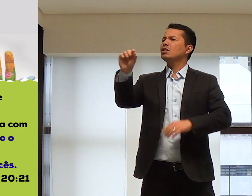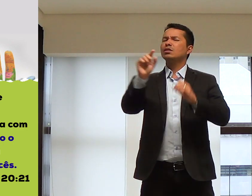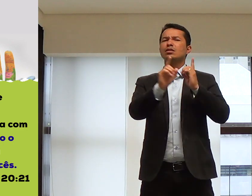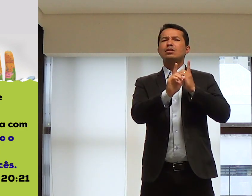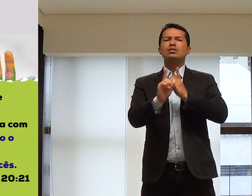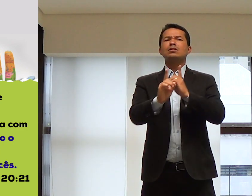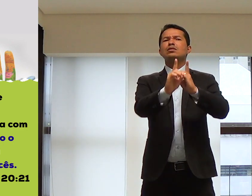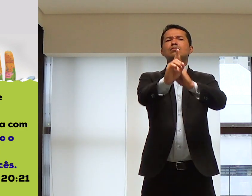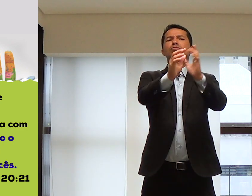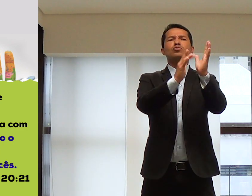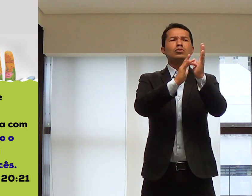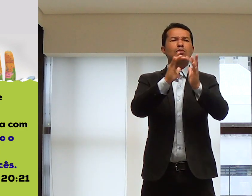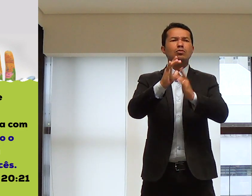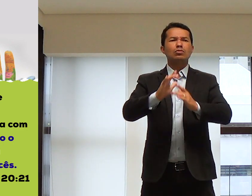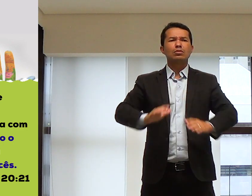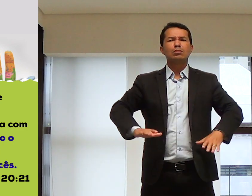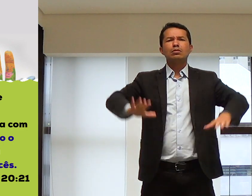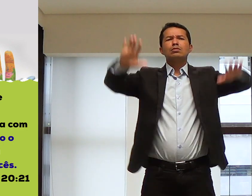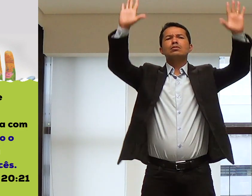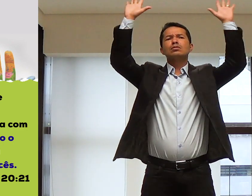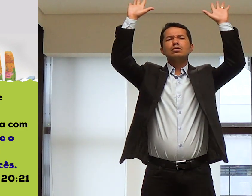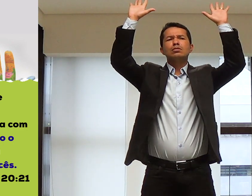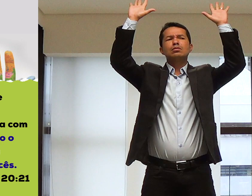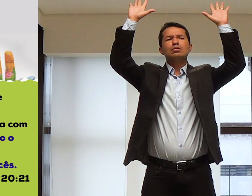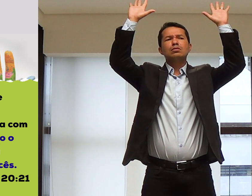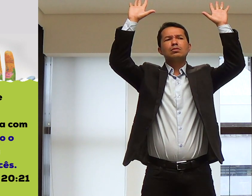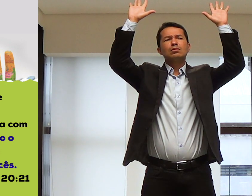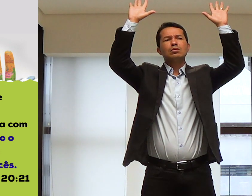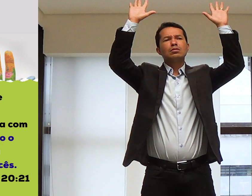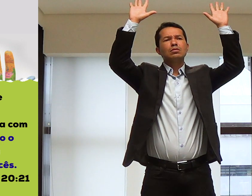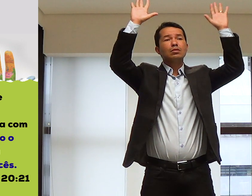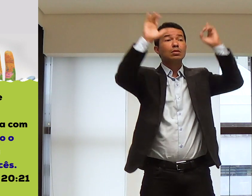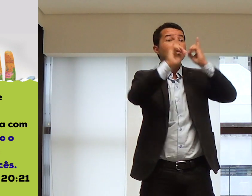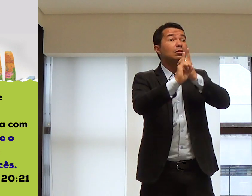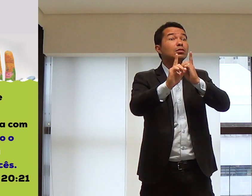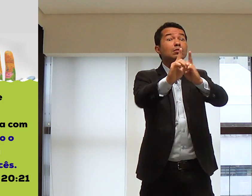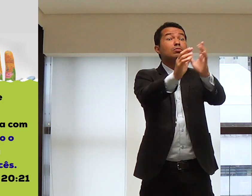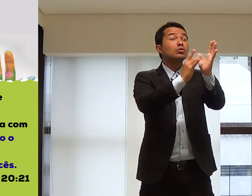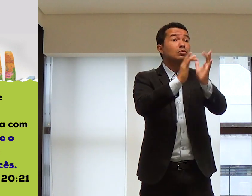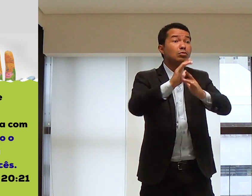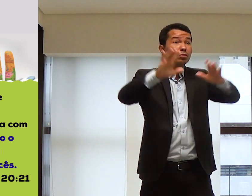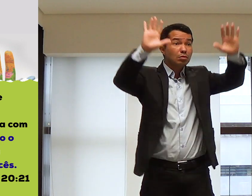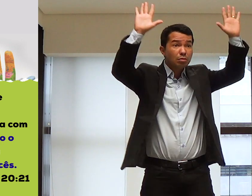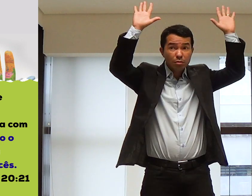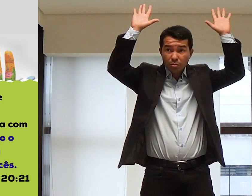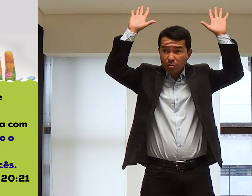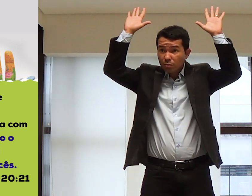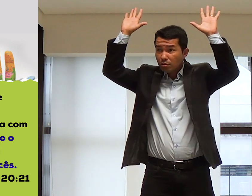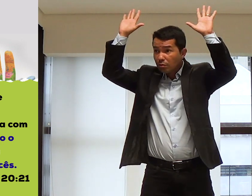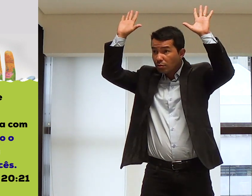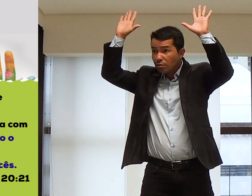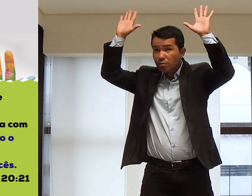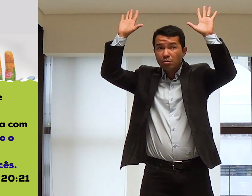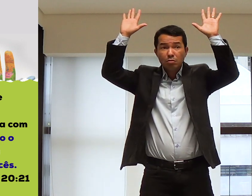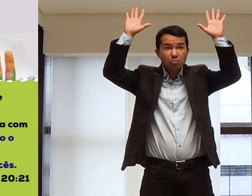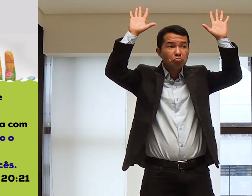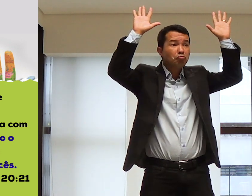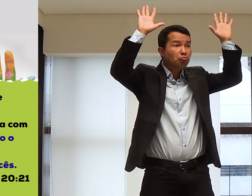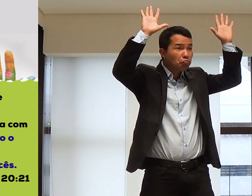Quero perguntar, quem é discípulo de Jesus aqui? Quem é discípulo de Jesus aqui? Aqui. Quem é